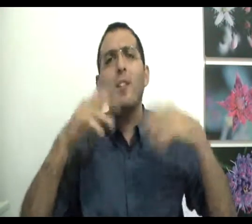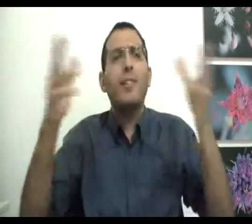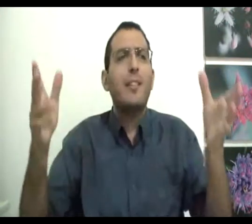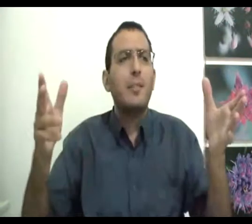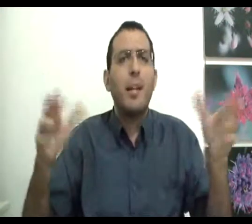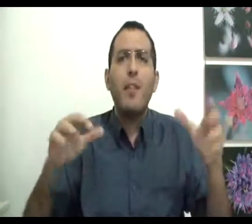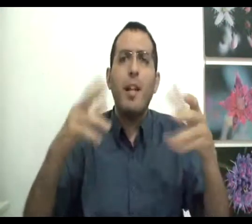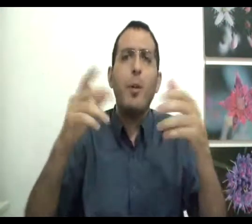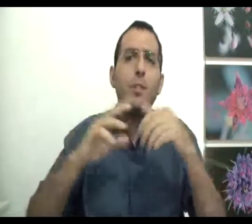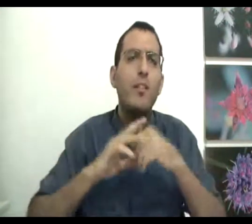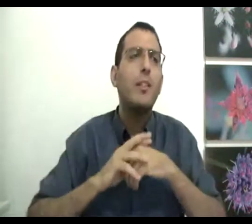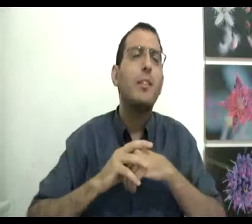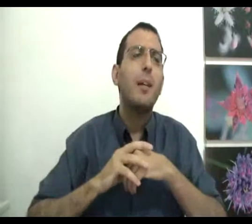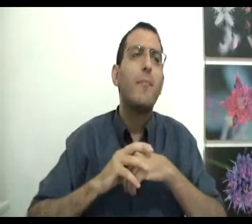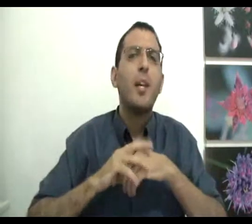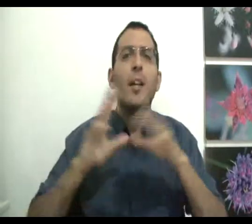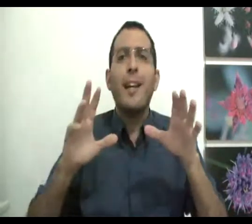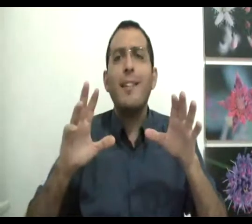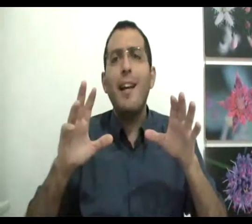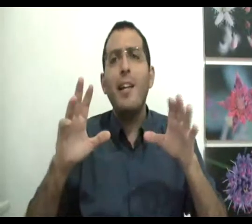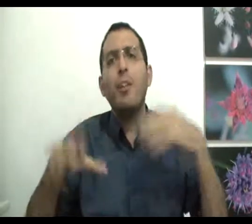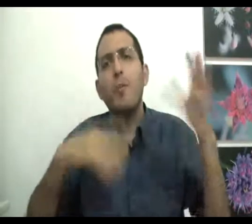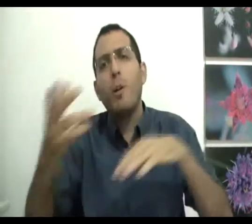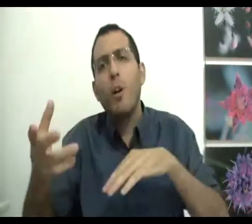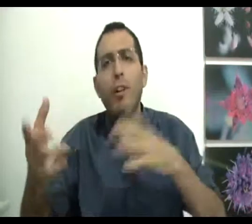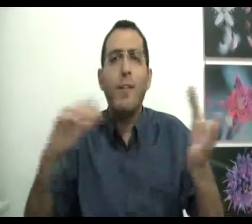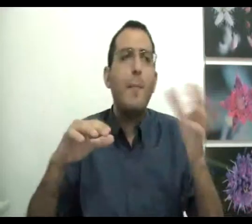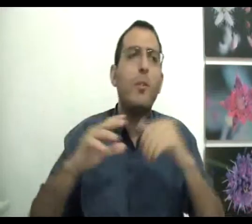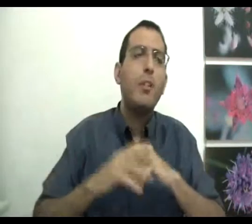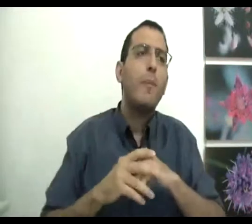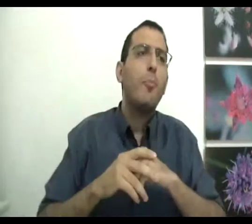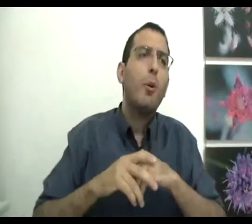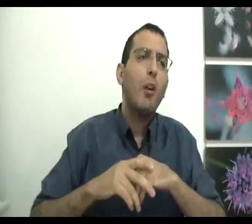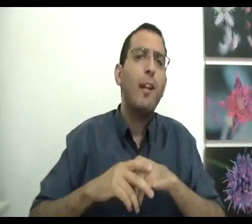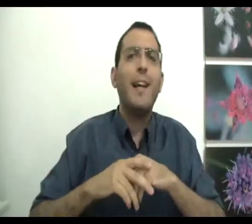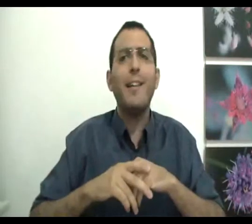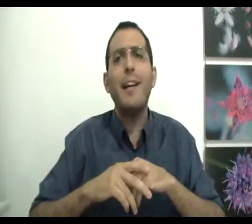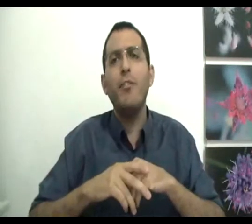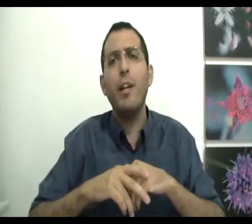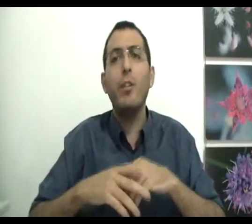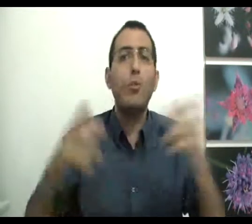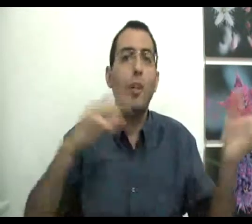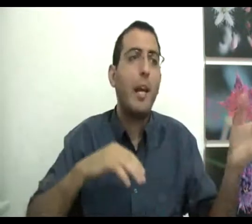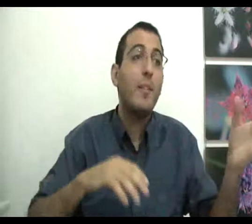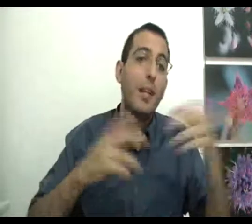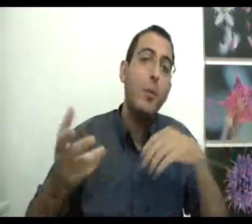לבטאת עצמה ולמה היא רוצה לבטאת עצמה? כדי להשתמש בכוח שלה ולמה היא רוצה להשתמש בכוח שלה? כדי שידעו שהיא קיימת ולמה היא